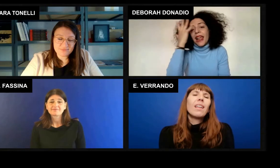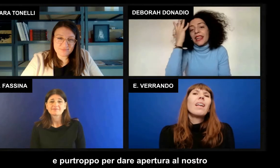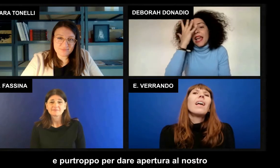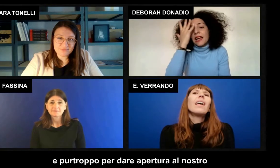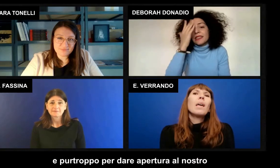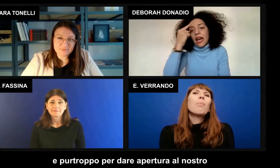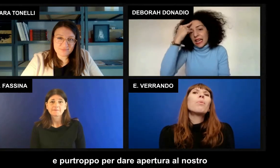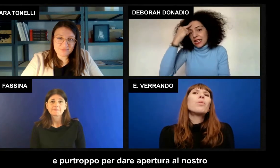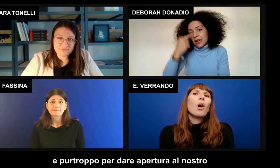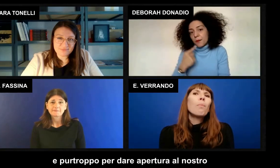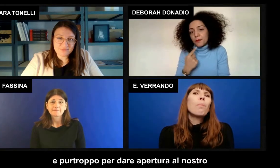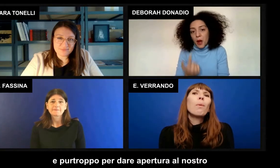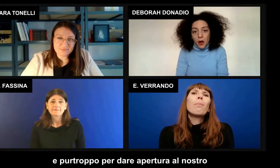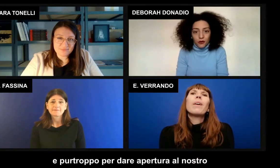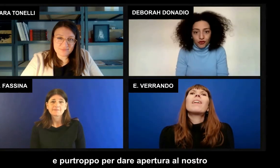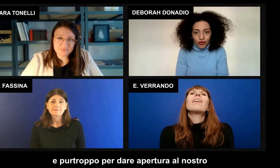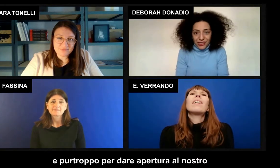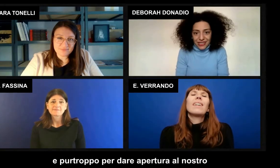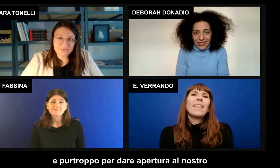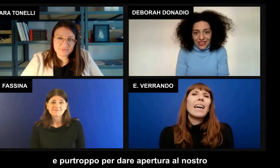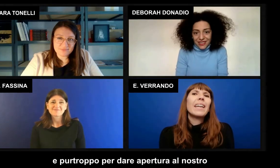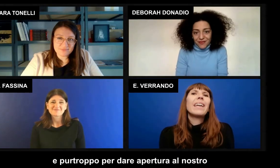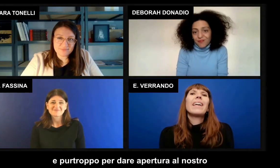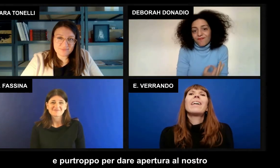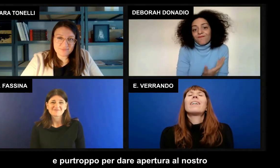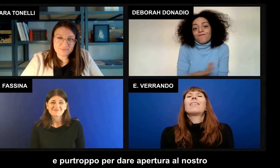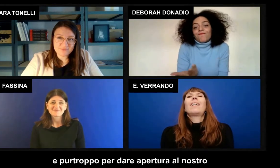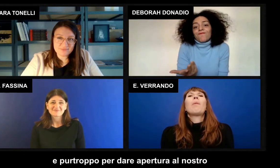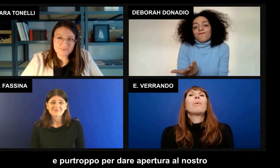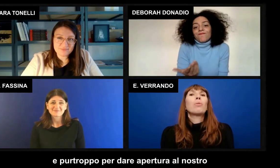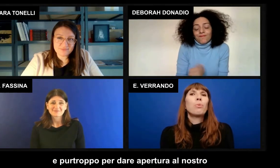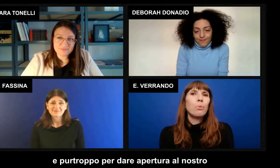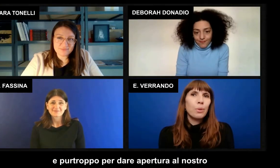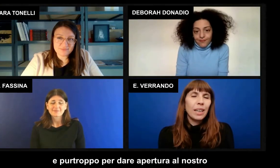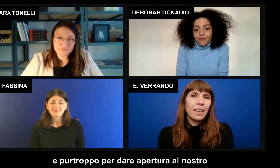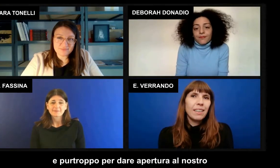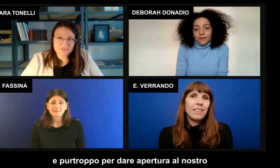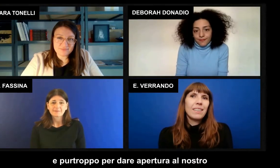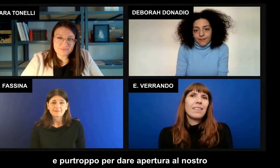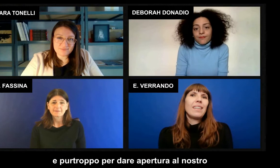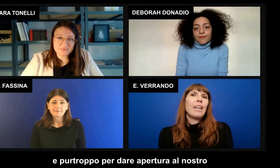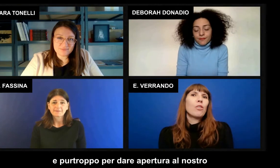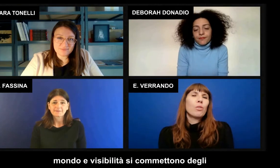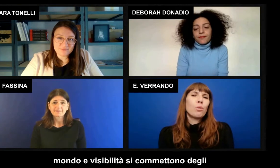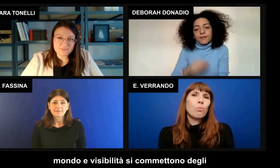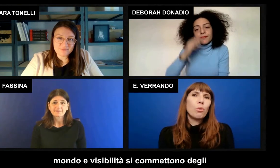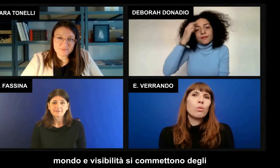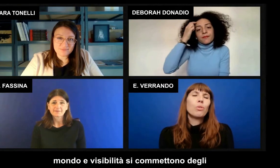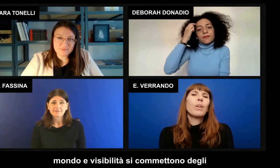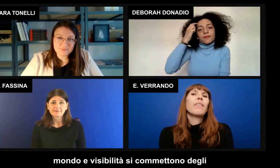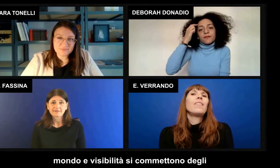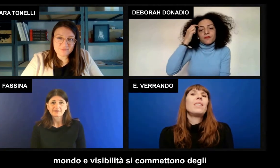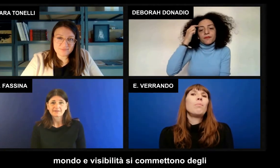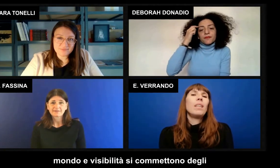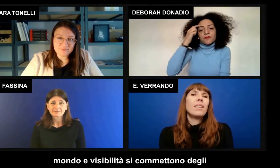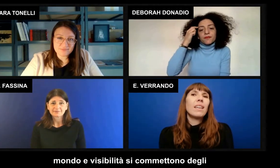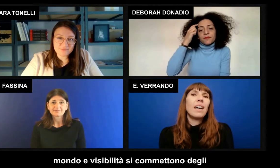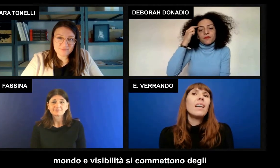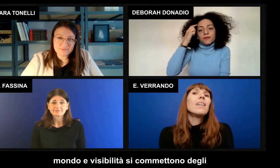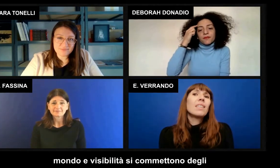E purtroppo per dare apertura al nostro mondo e